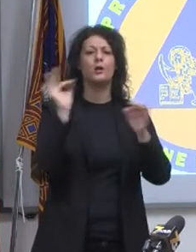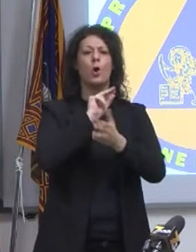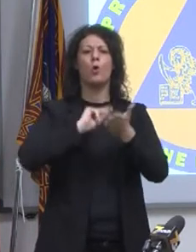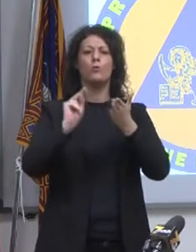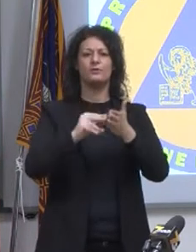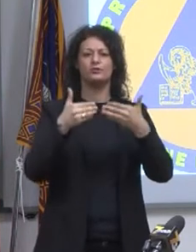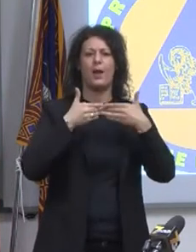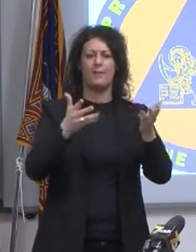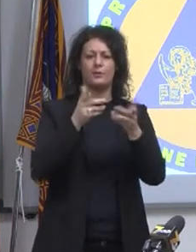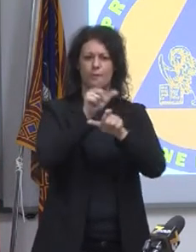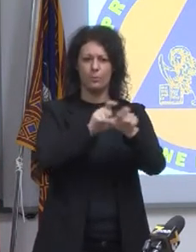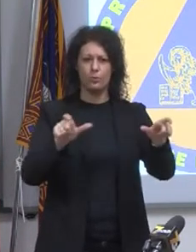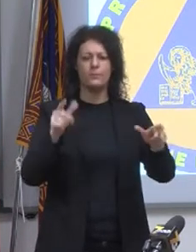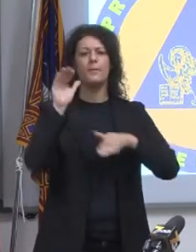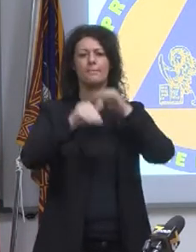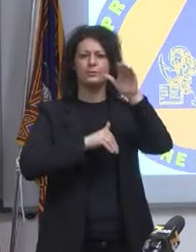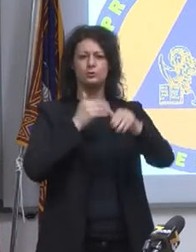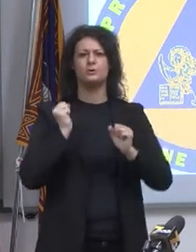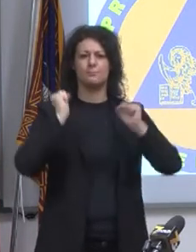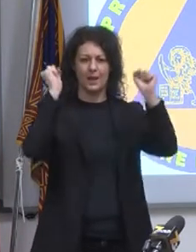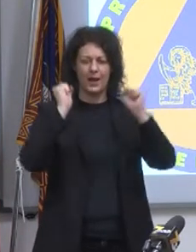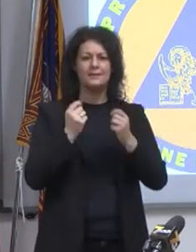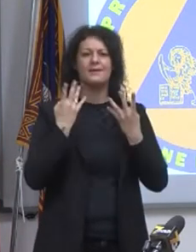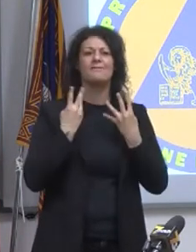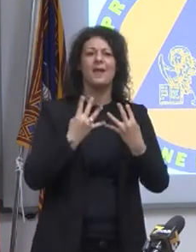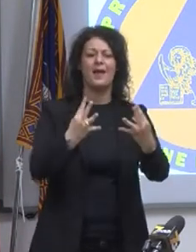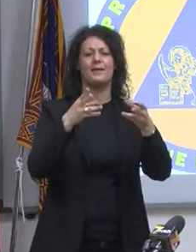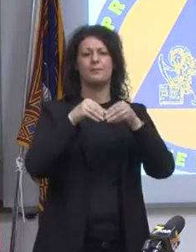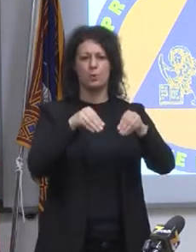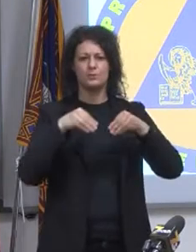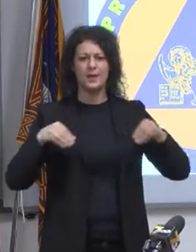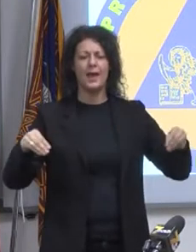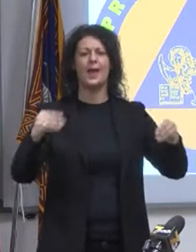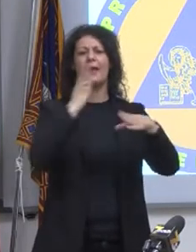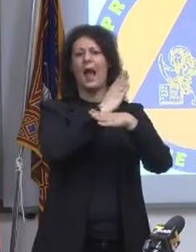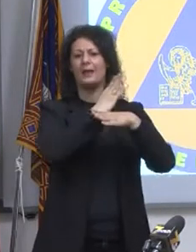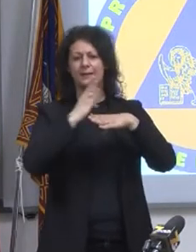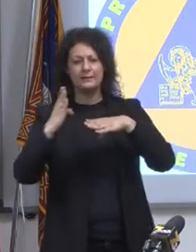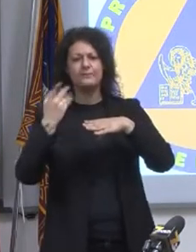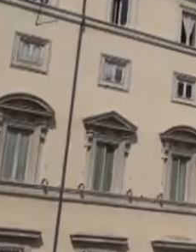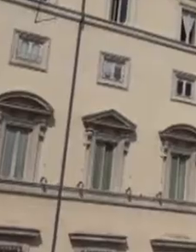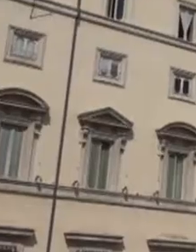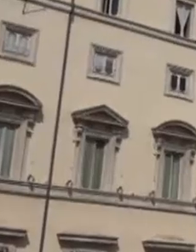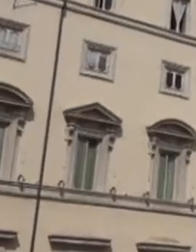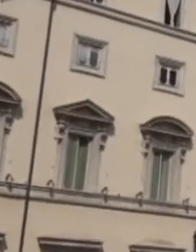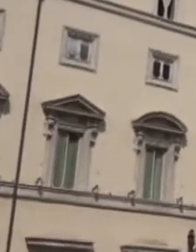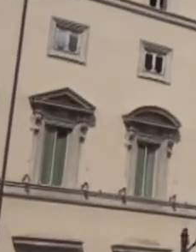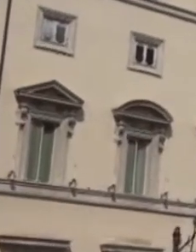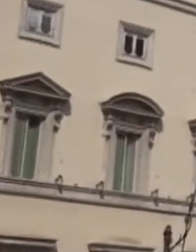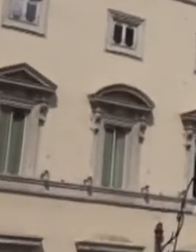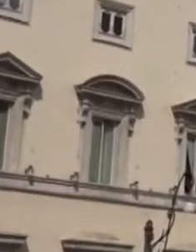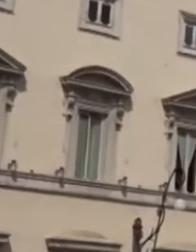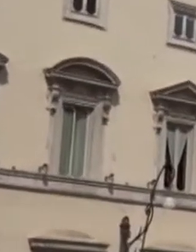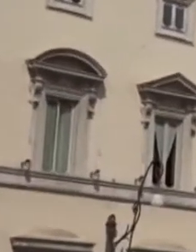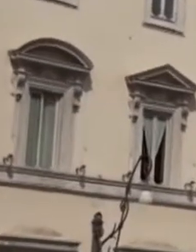al pubblico, piscina, palestre, manutenzione del verde, musei, archivi e biblioteche, avanti così. Cioè qua abbiamo tutto. Tutto dipenderà da